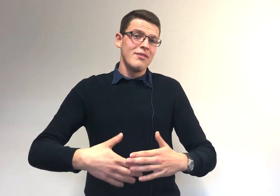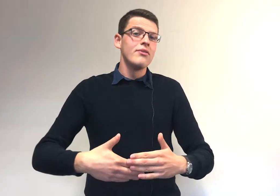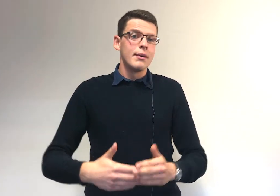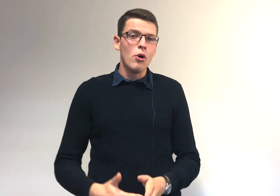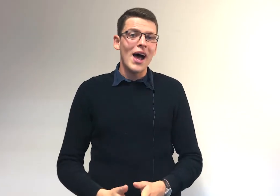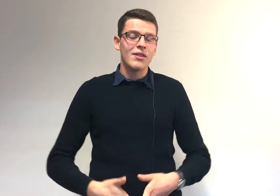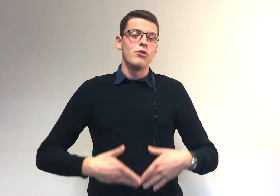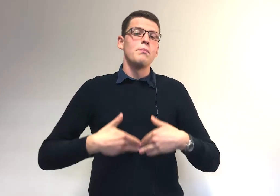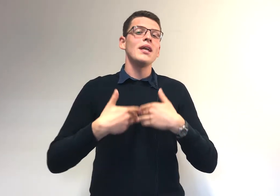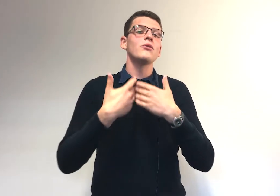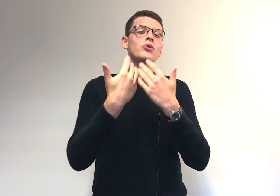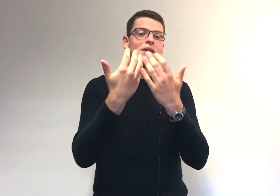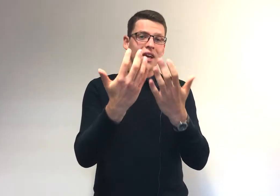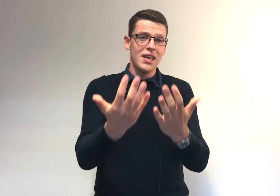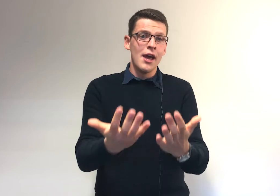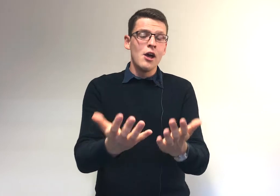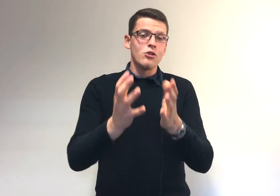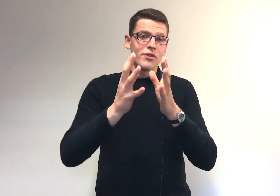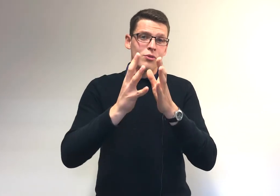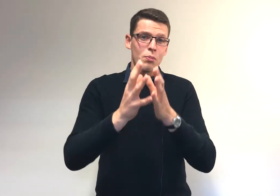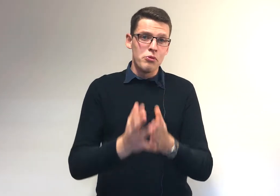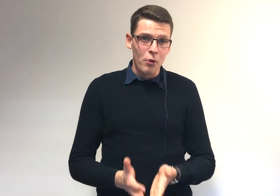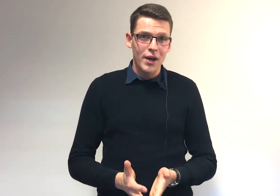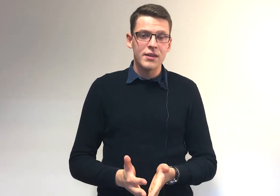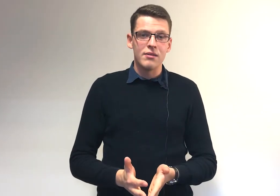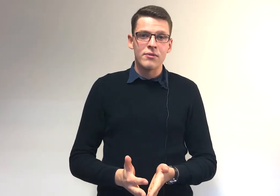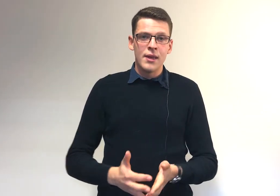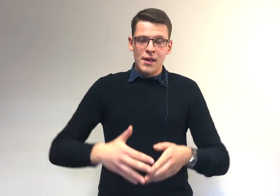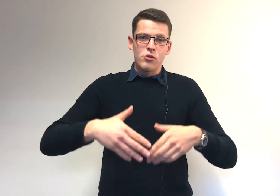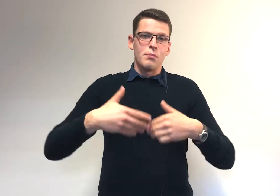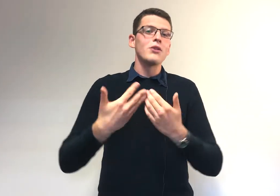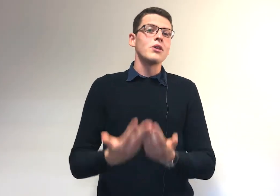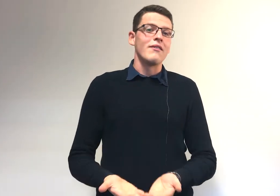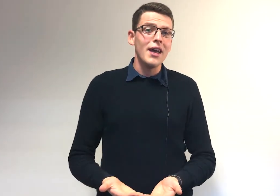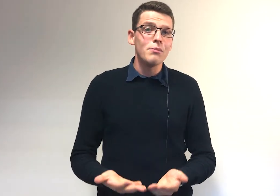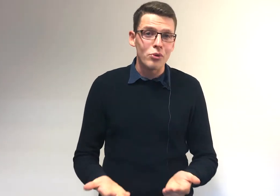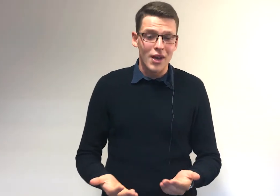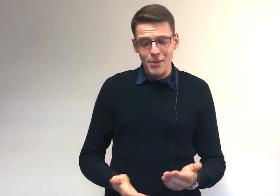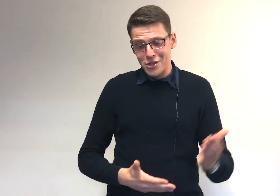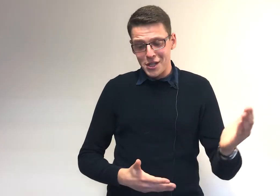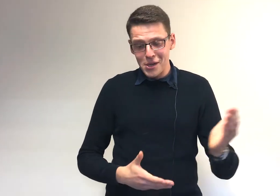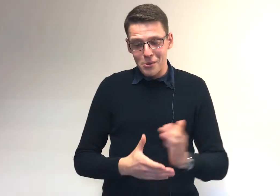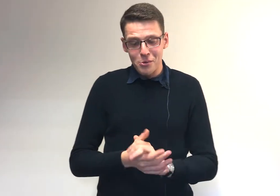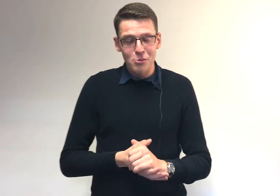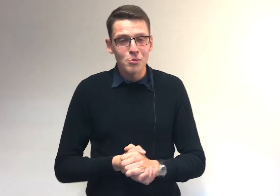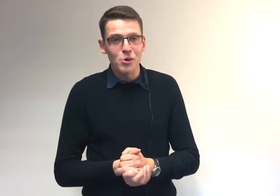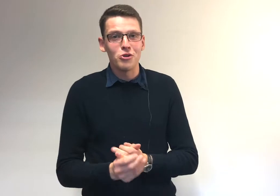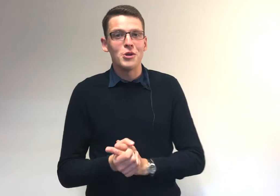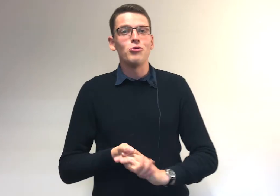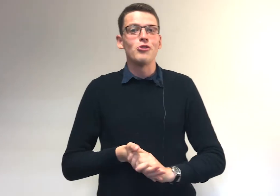vraiment à se mettre au travail de façon plus proactive. Se mettre au travail, pour ça, je t'ai dit, le job d'étudiant,